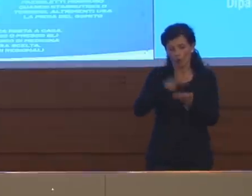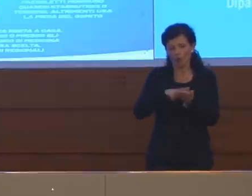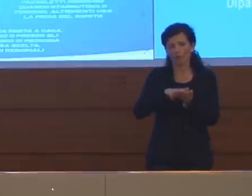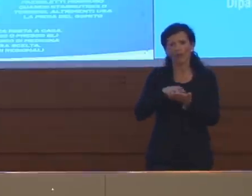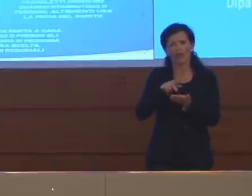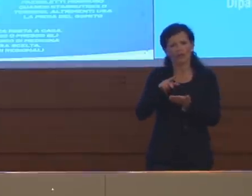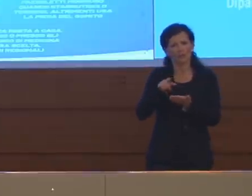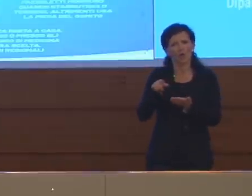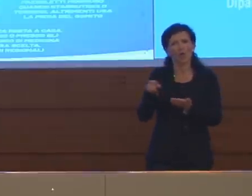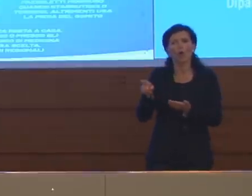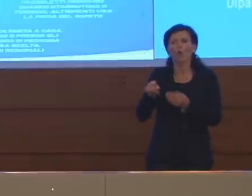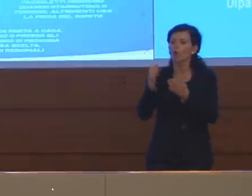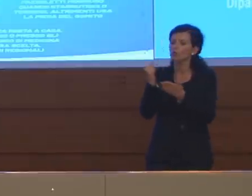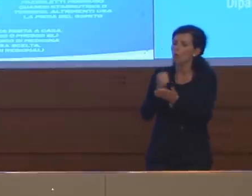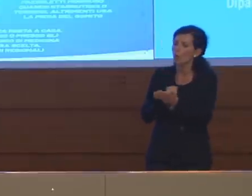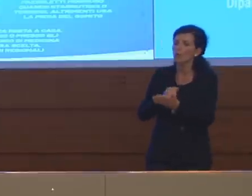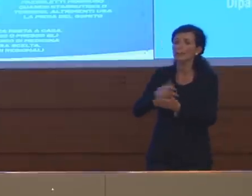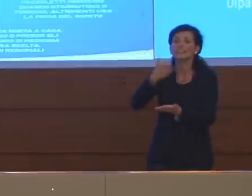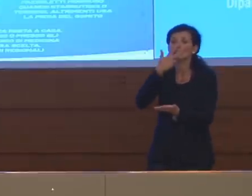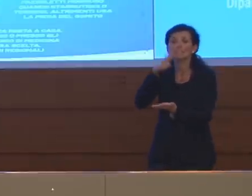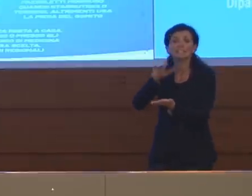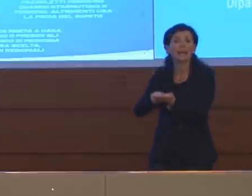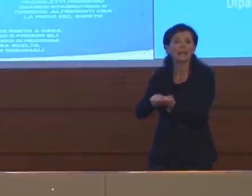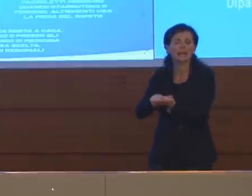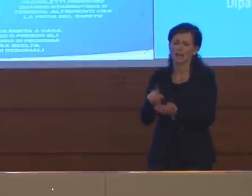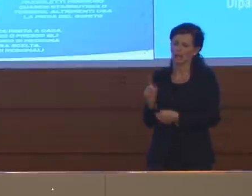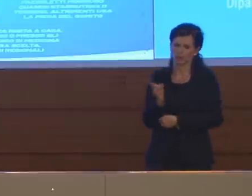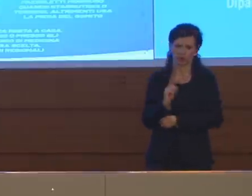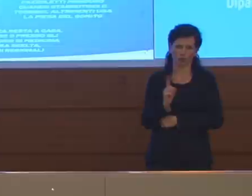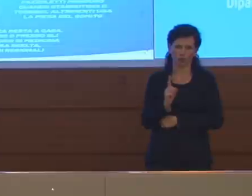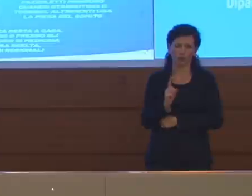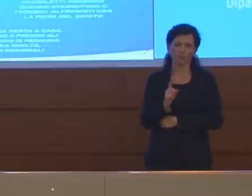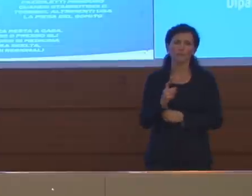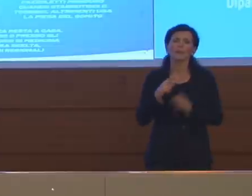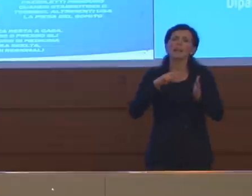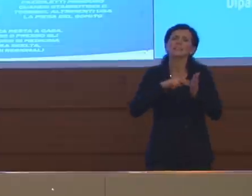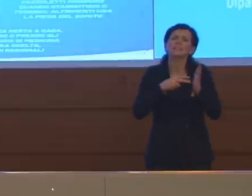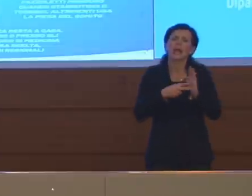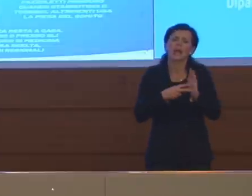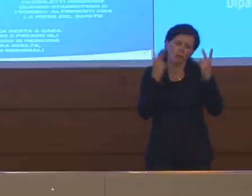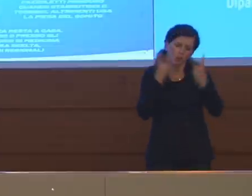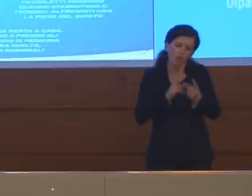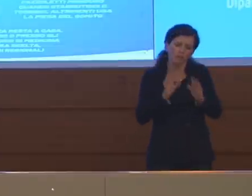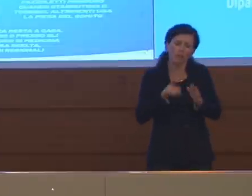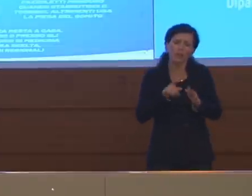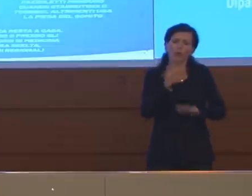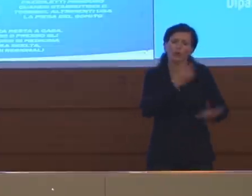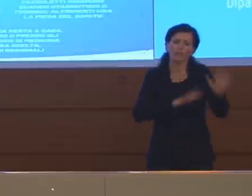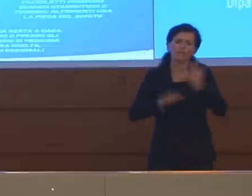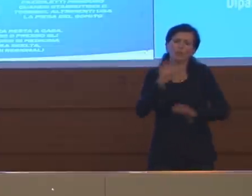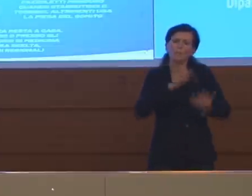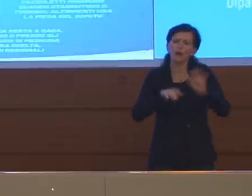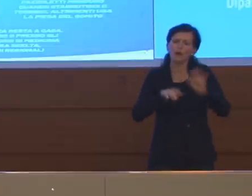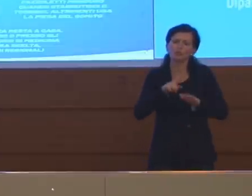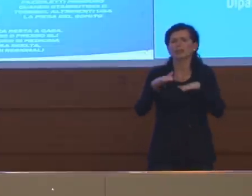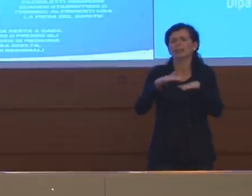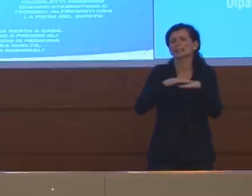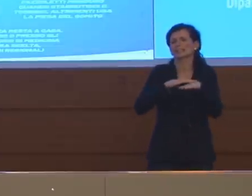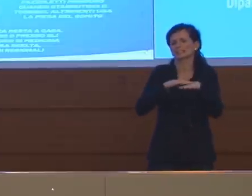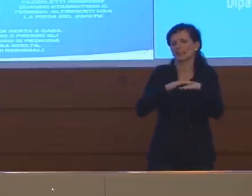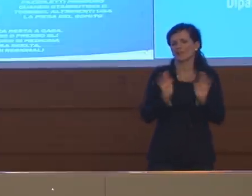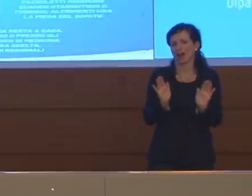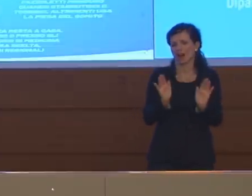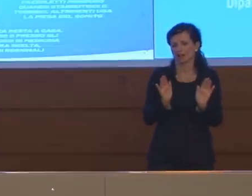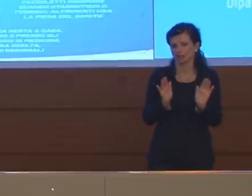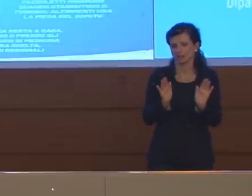segretati gli atti del Comitato. Tecnicamente si tratta di informazioni non classificate e riservate, e